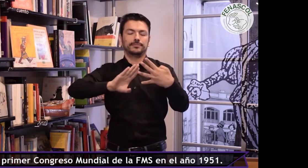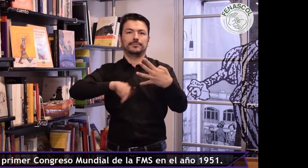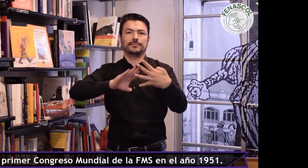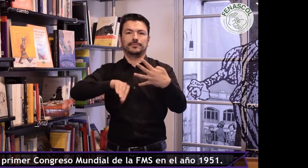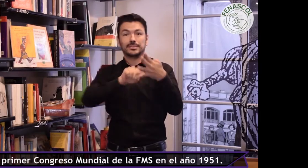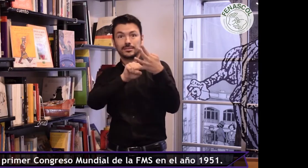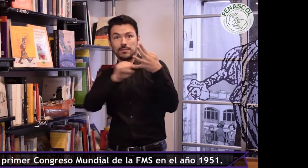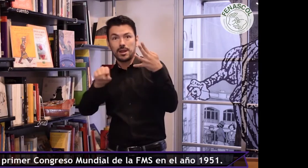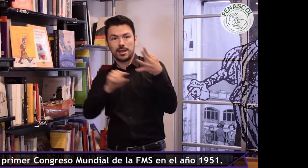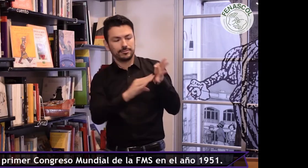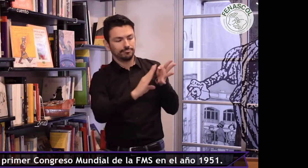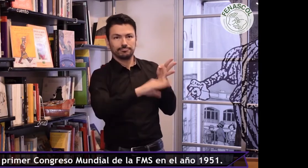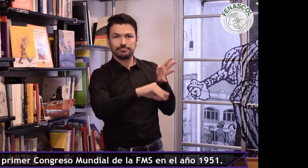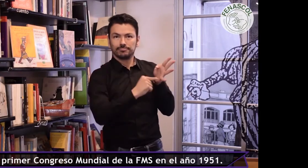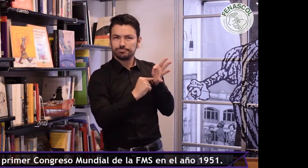en el año 1951